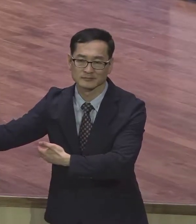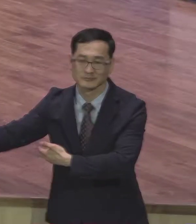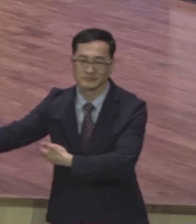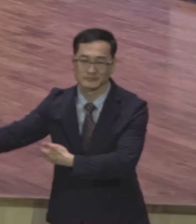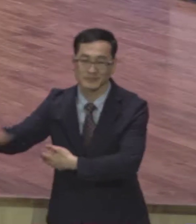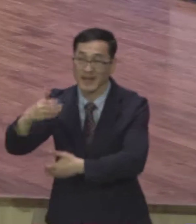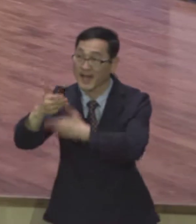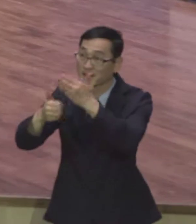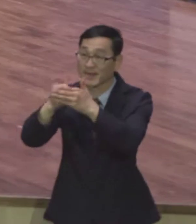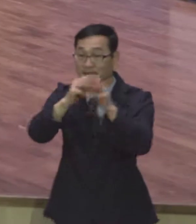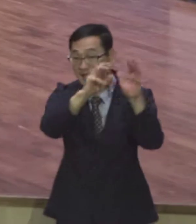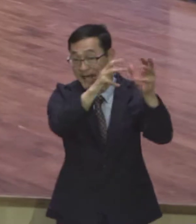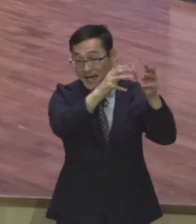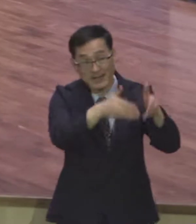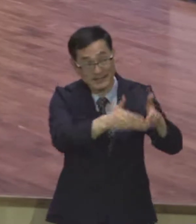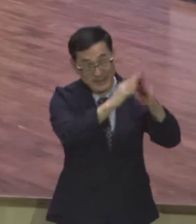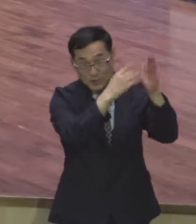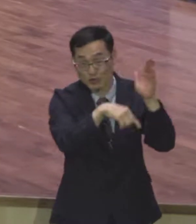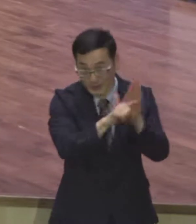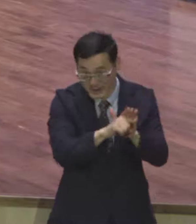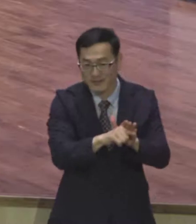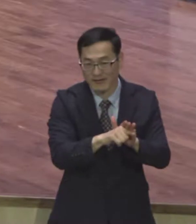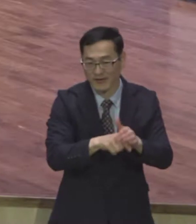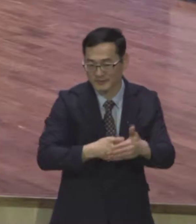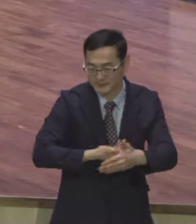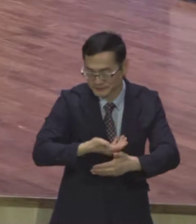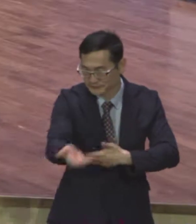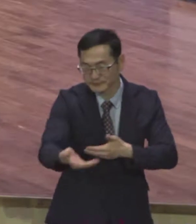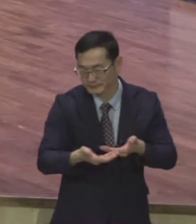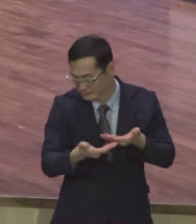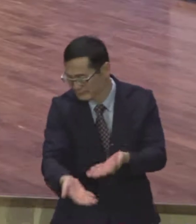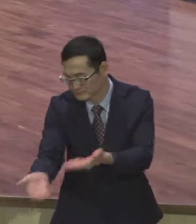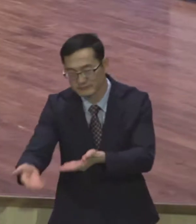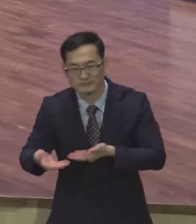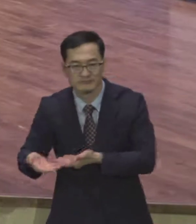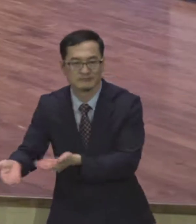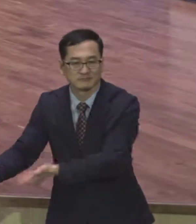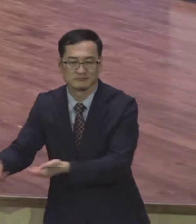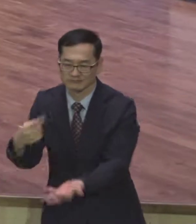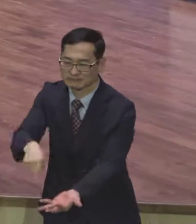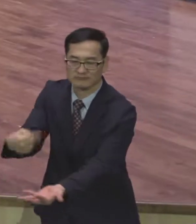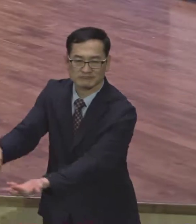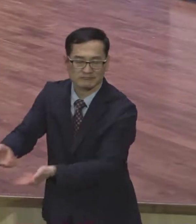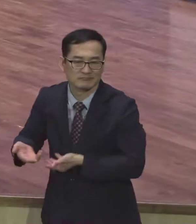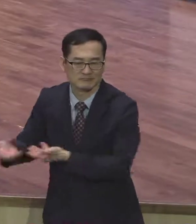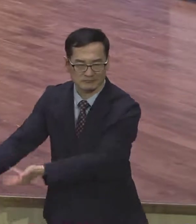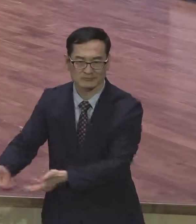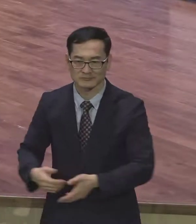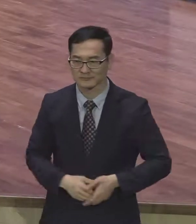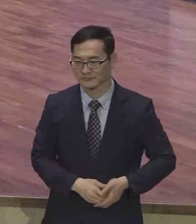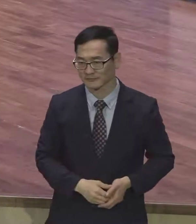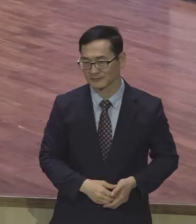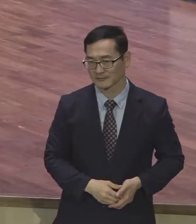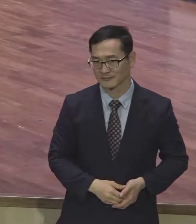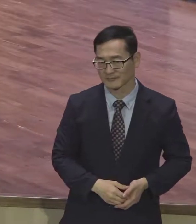나라를 세워가는 삶 하나님의 나라를 위해 사는 삶 하나님 나라를 확산시켜 나가는 삶을